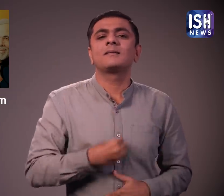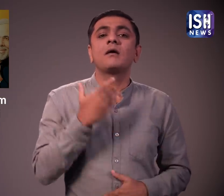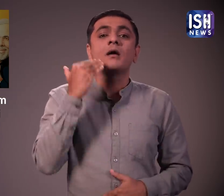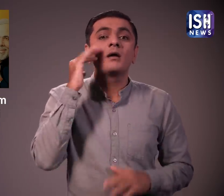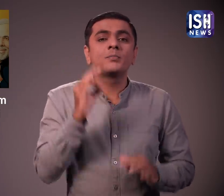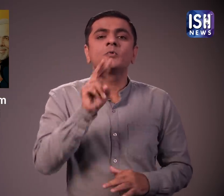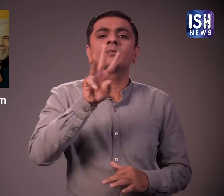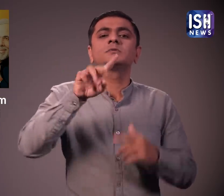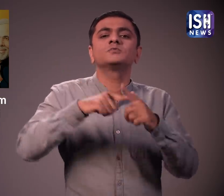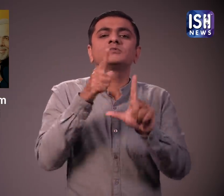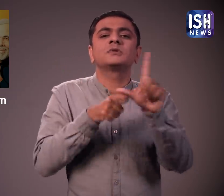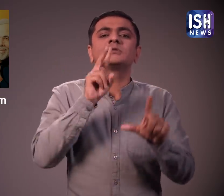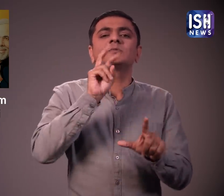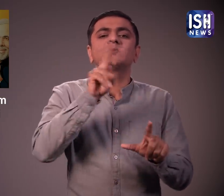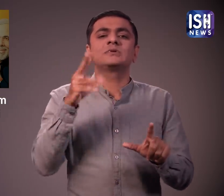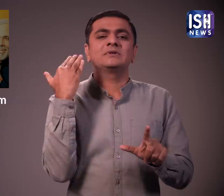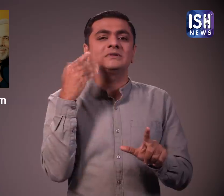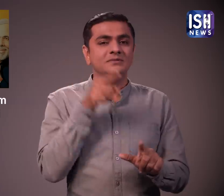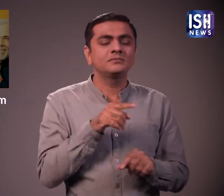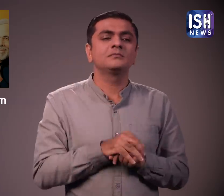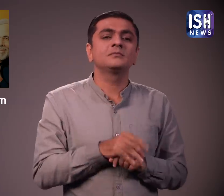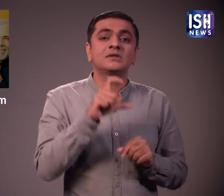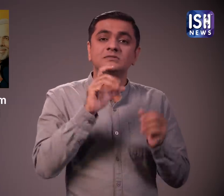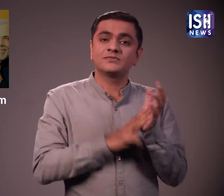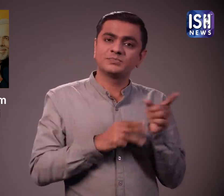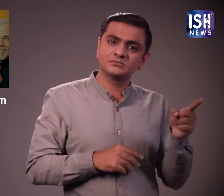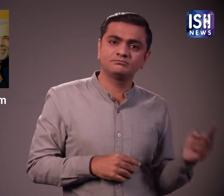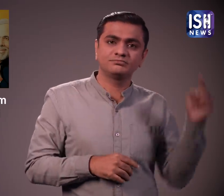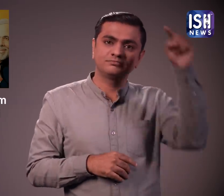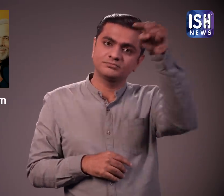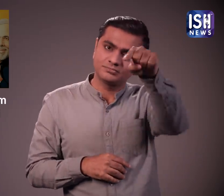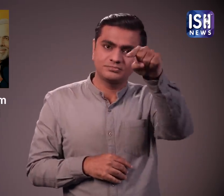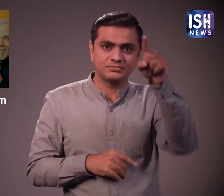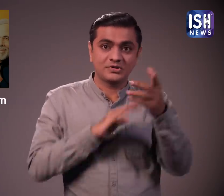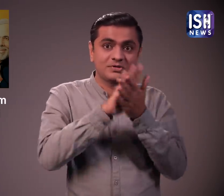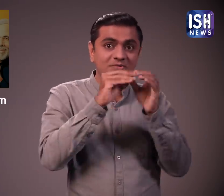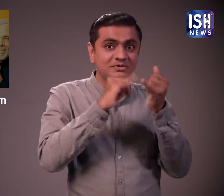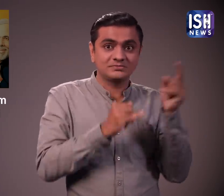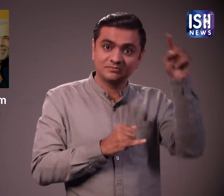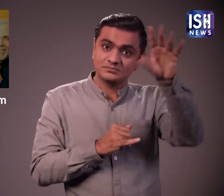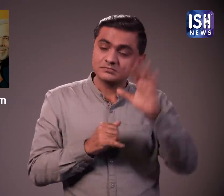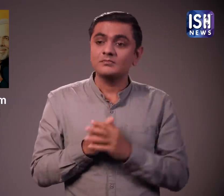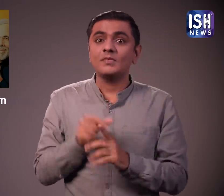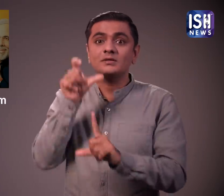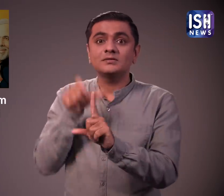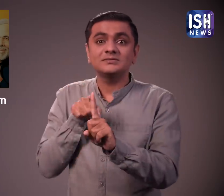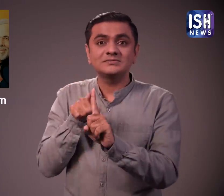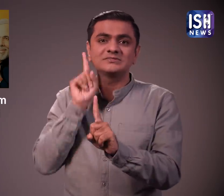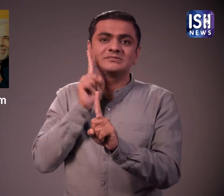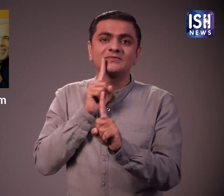अभीजीत खुश था अपॉइंट्मेंट 23 जुलाई 2022 को निर्धारित की गई थी अभीजीत अपनी मा के साथ दिल्ली पहुँचा और